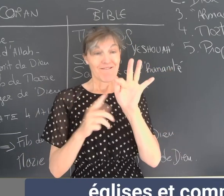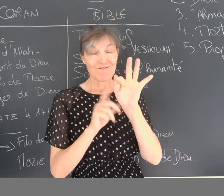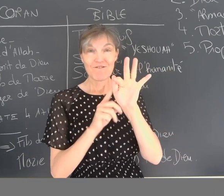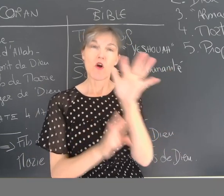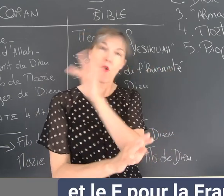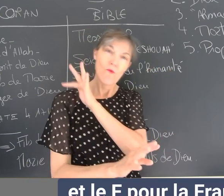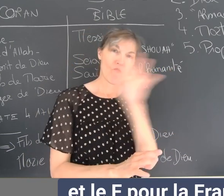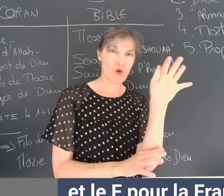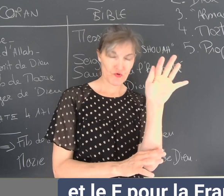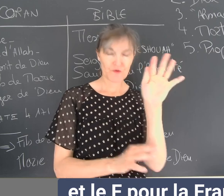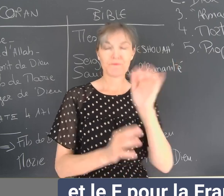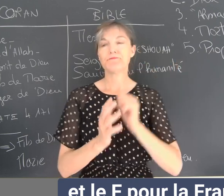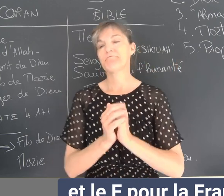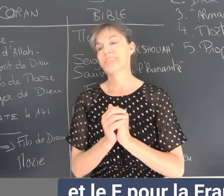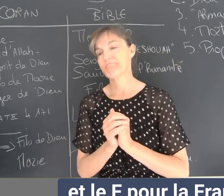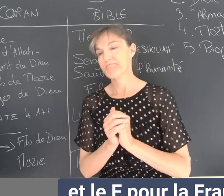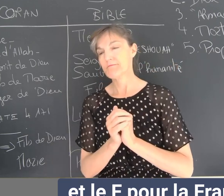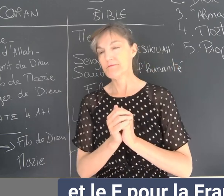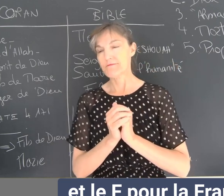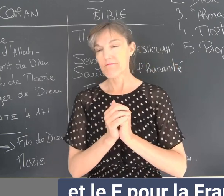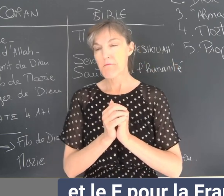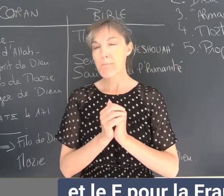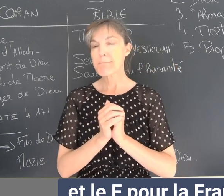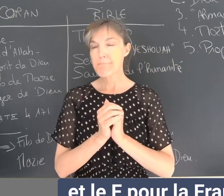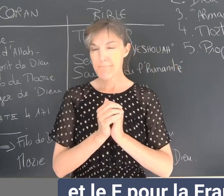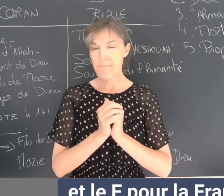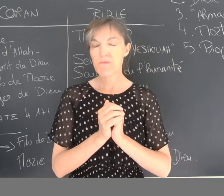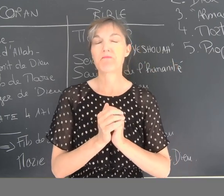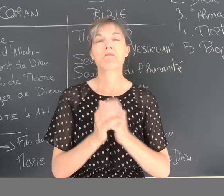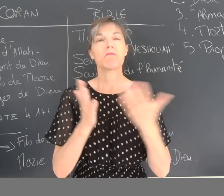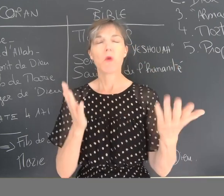et le F pour la France, Comité National des Évangéliques de France.